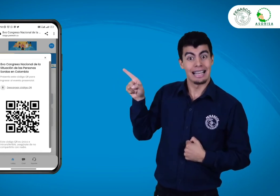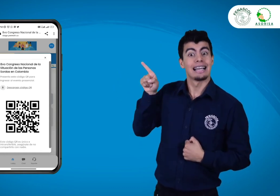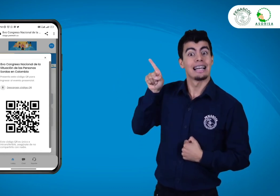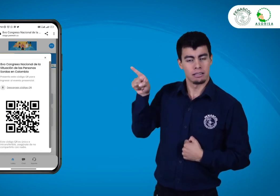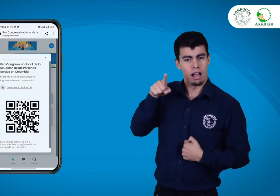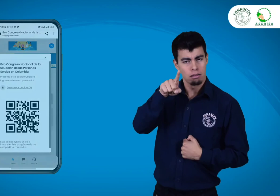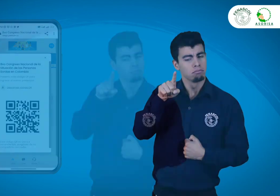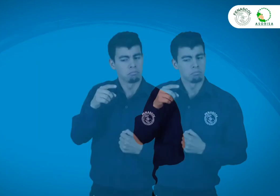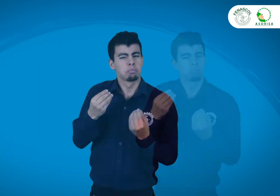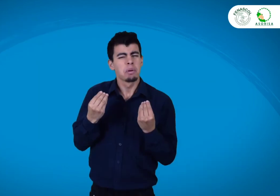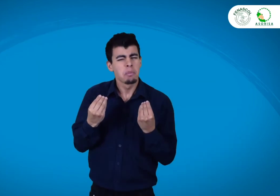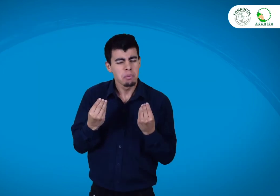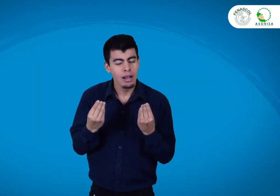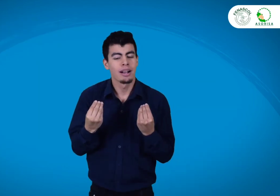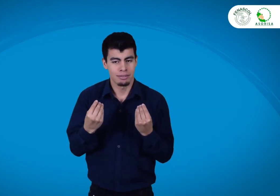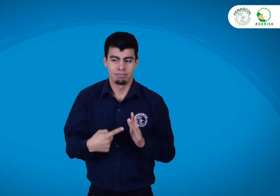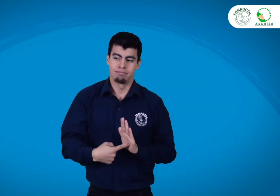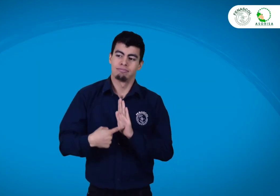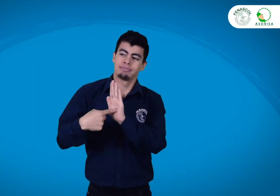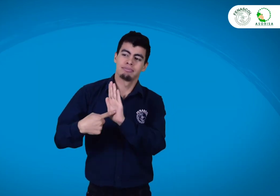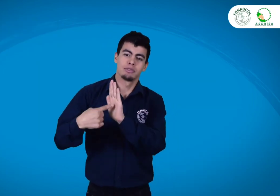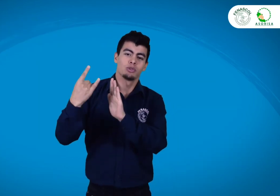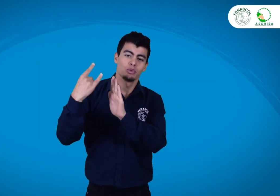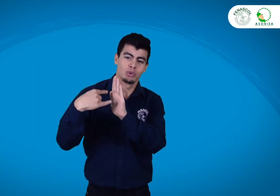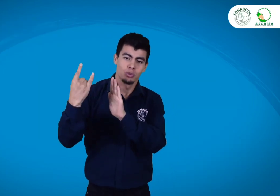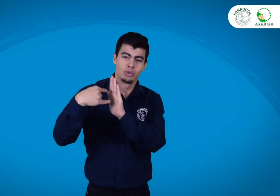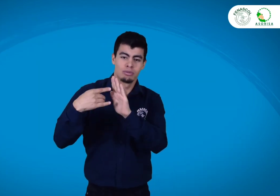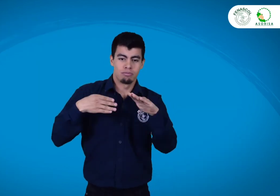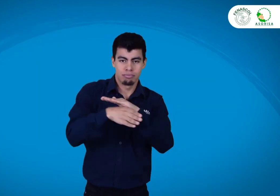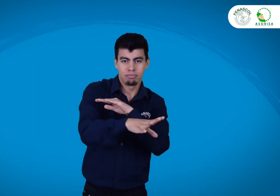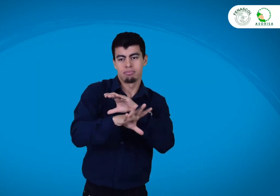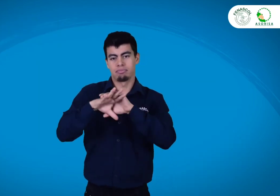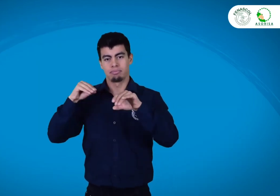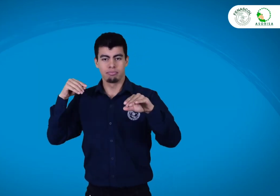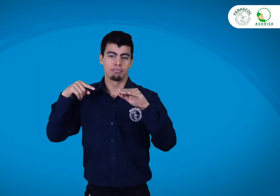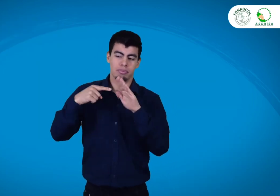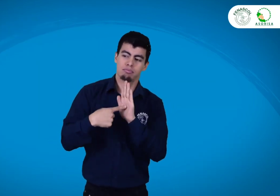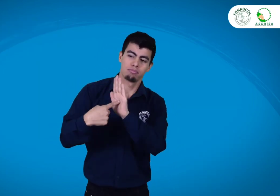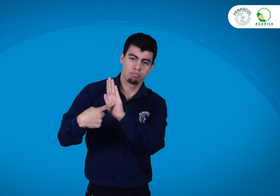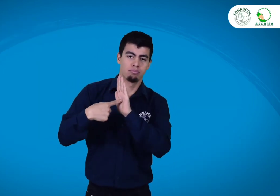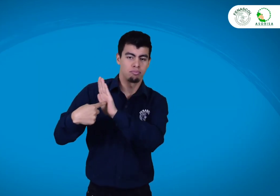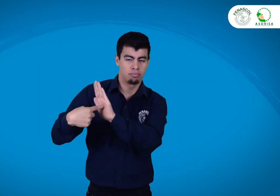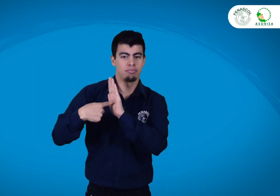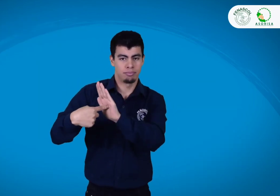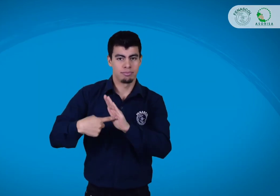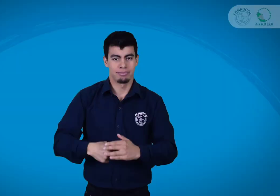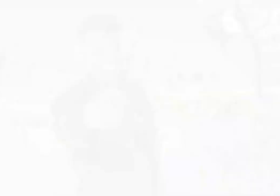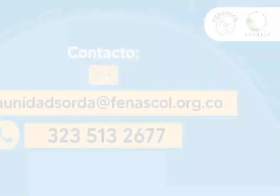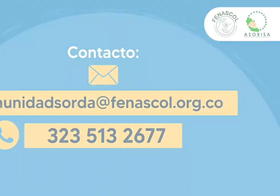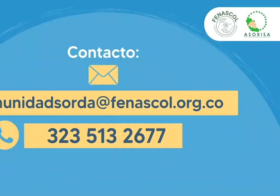Este código QR debes mostrarlo para que al ser escaneado en la entrada del evento puedas registrar tu ingreso y salida.